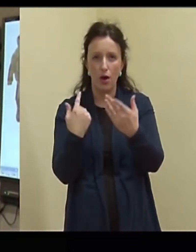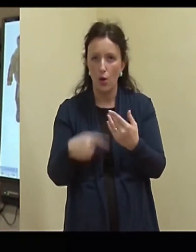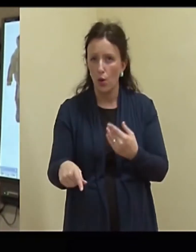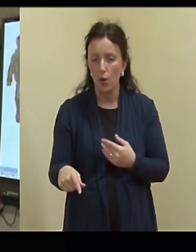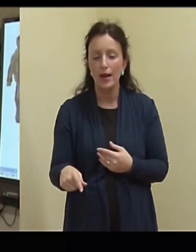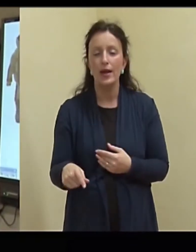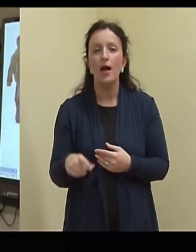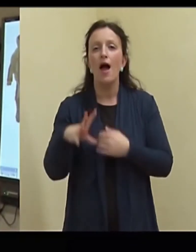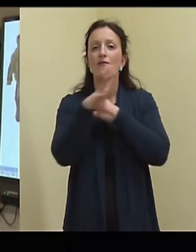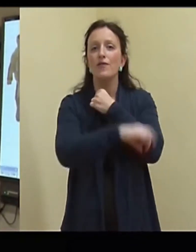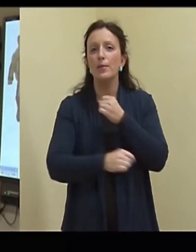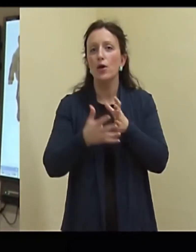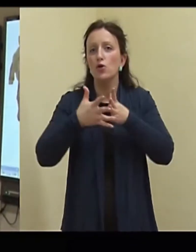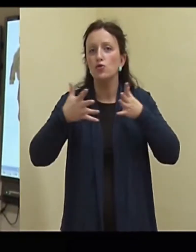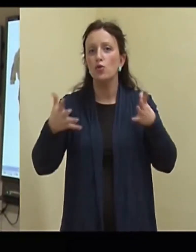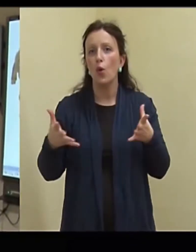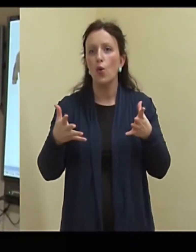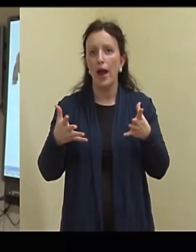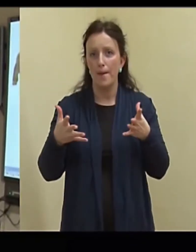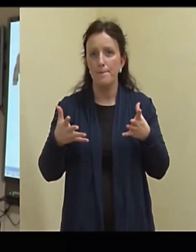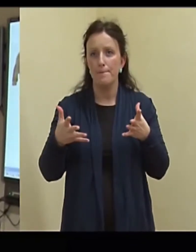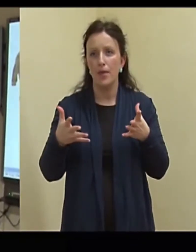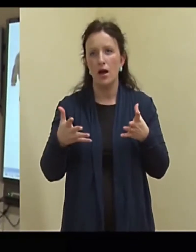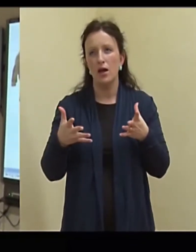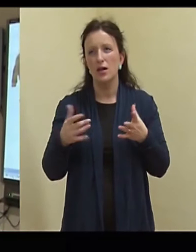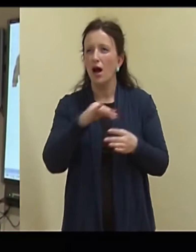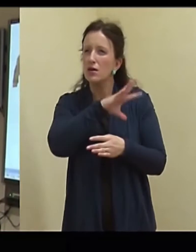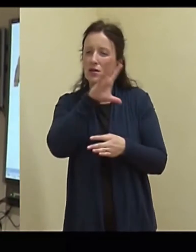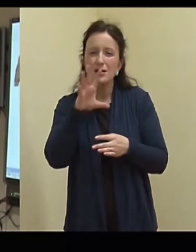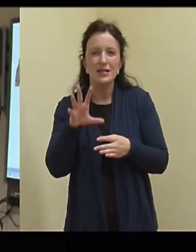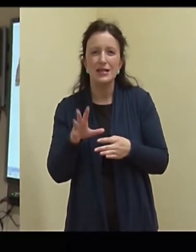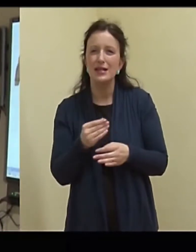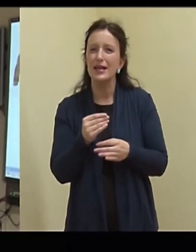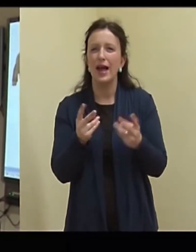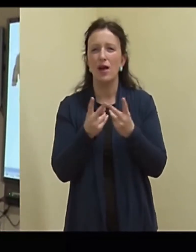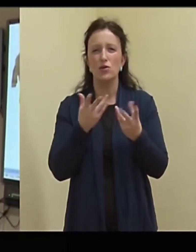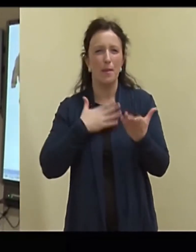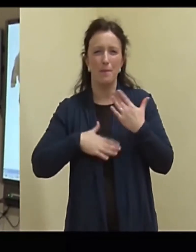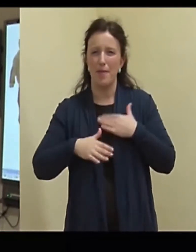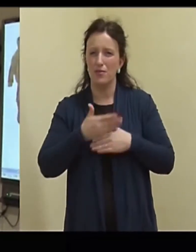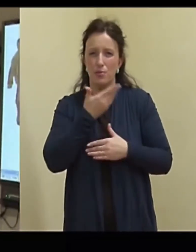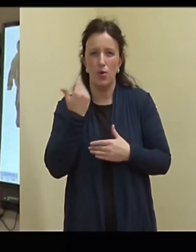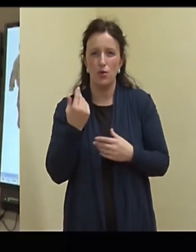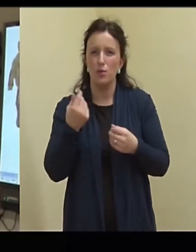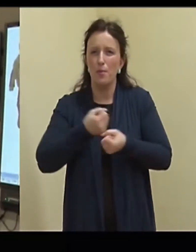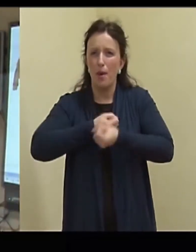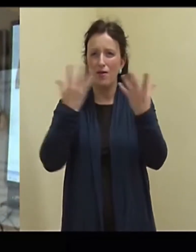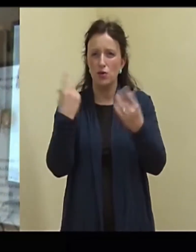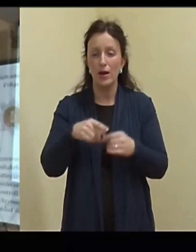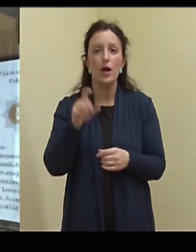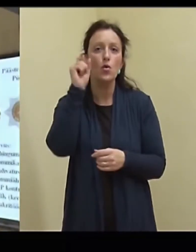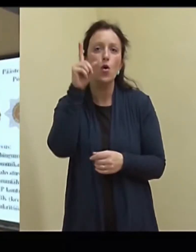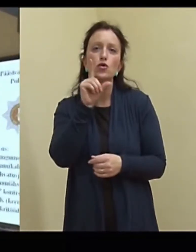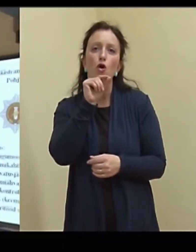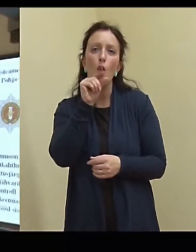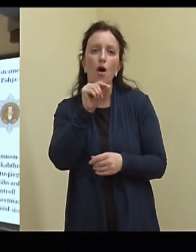Viimaseid, suurimaid ja kõige siukese, noh, kuidas ma ütlen, epameeldivam plahvatus oli muidugi Kuldnoka tänaval.